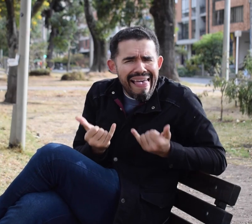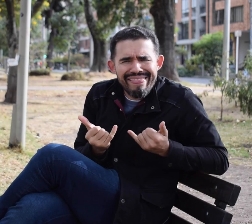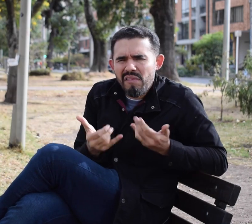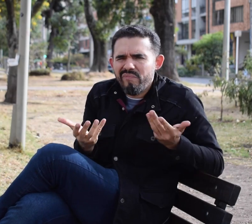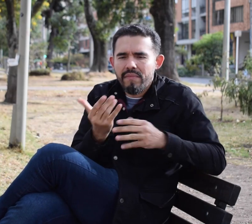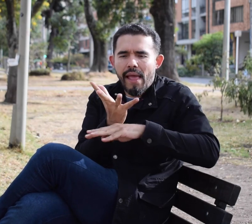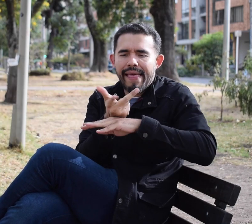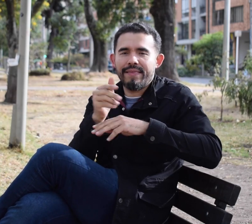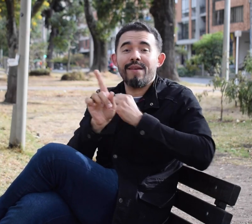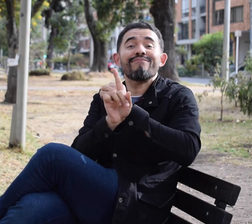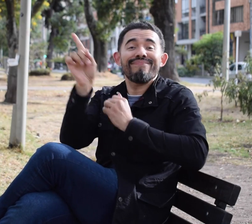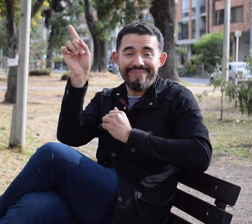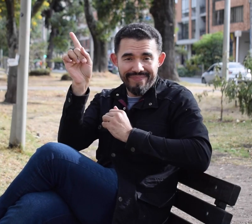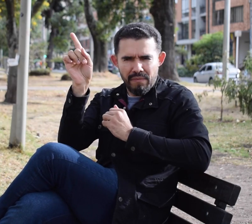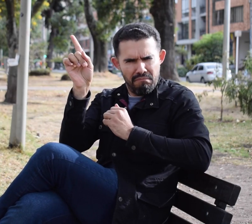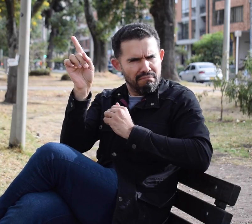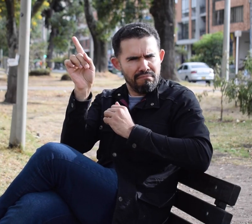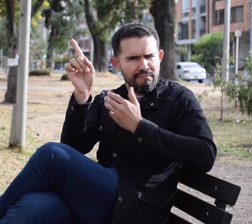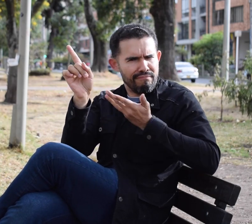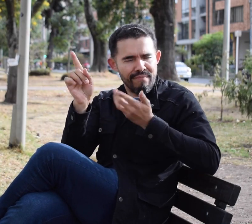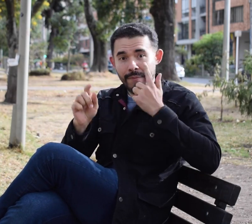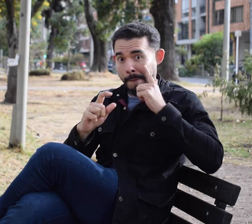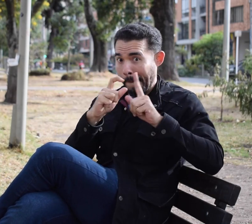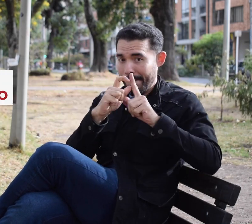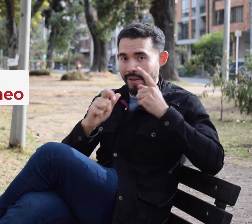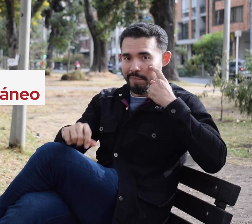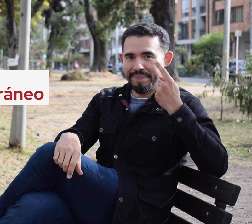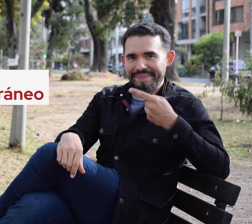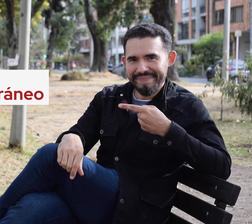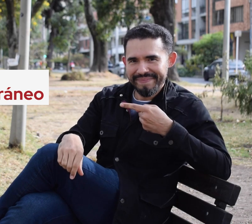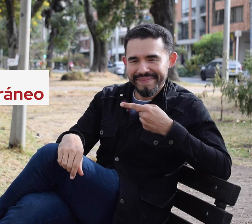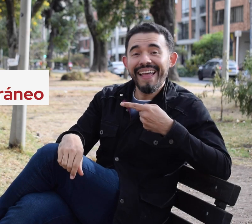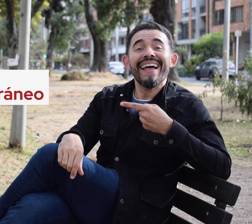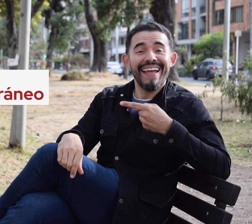sin embargo actualmente me desempeño en arte contemporáneo